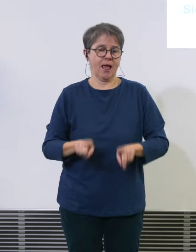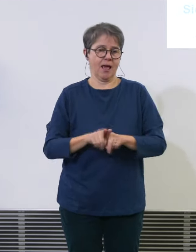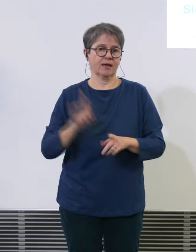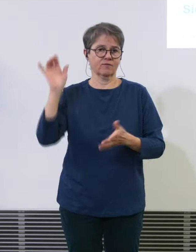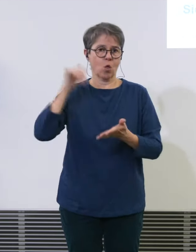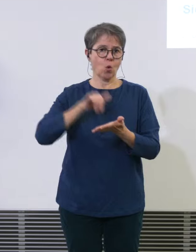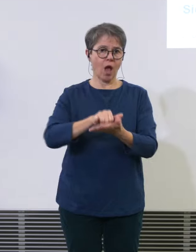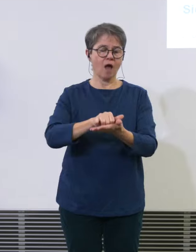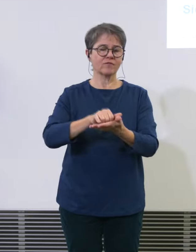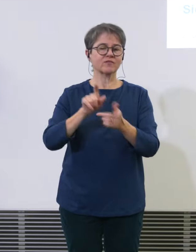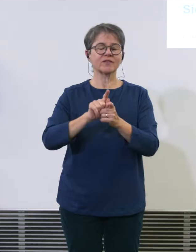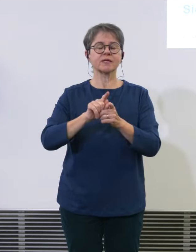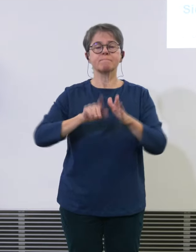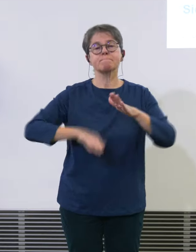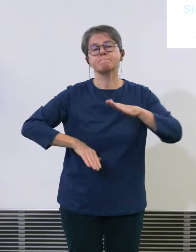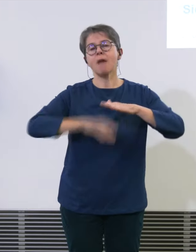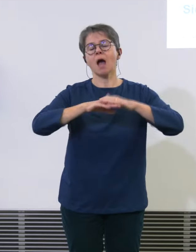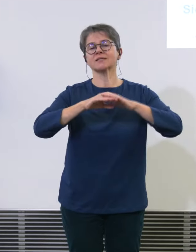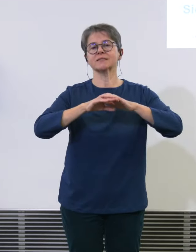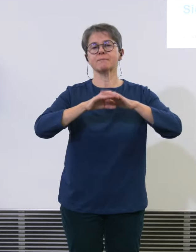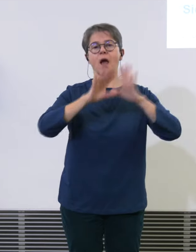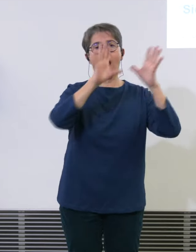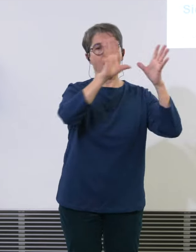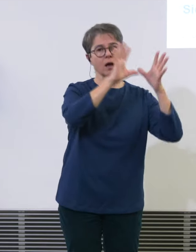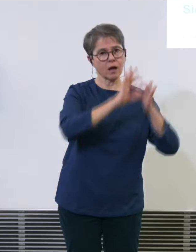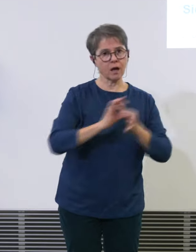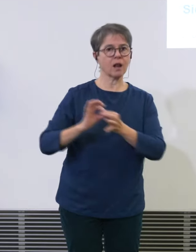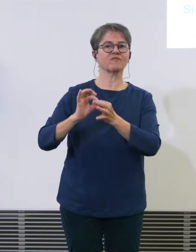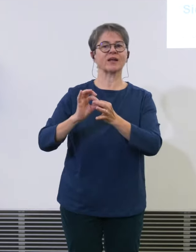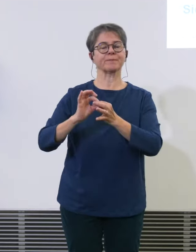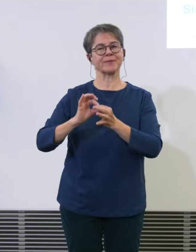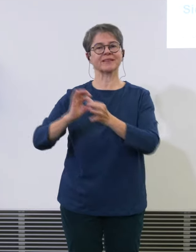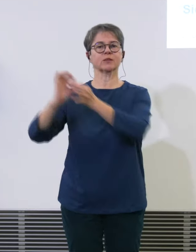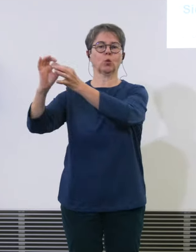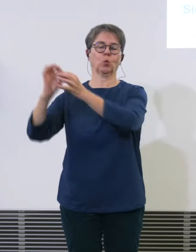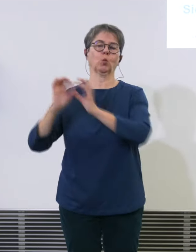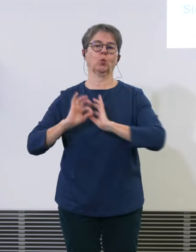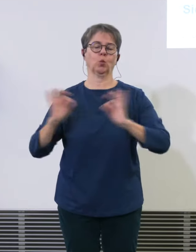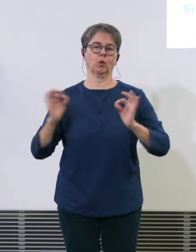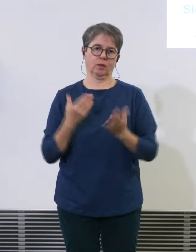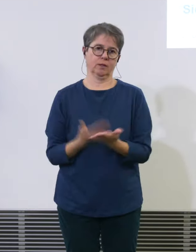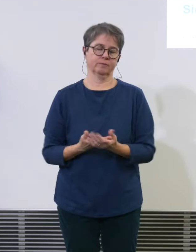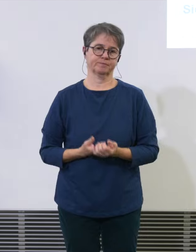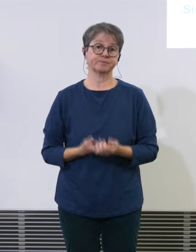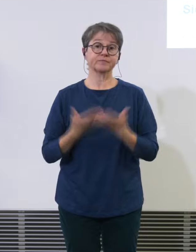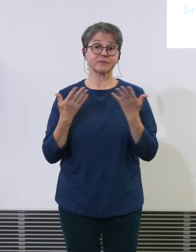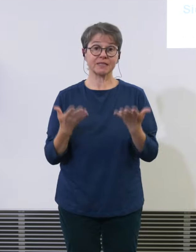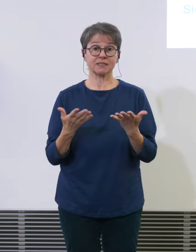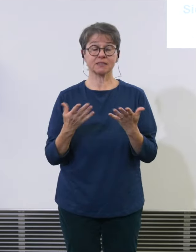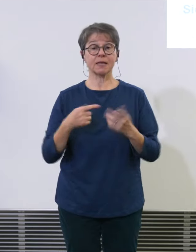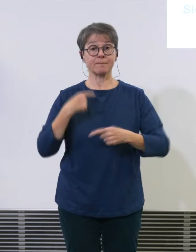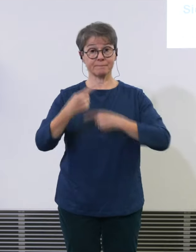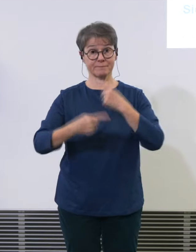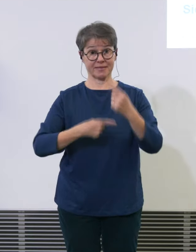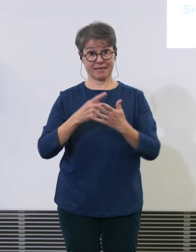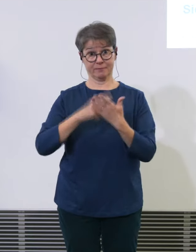Konnektivität eigentlich geben und jetzt ist das wenn die Betriebskonzepte zur Anwendung kommen unterschiedlich